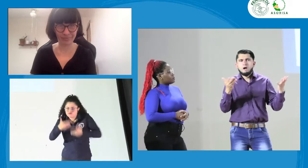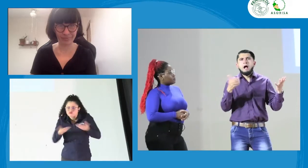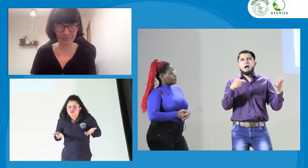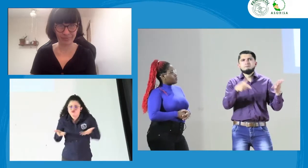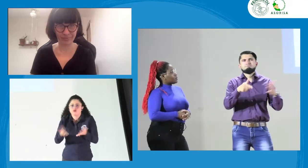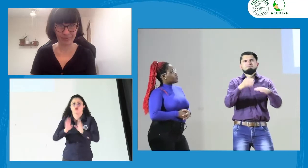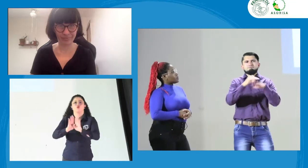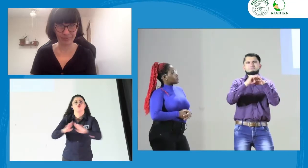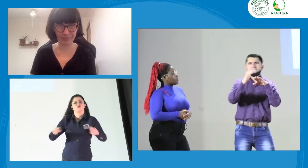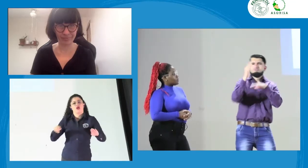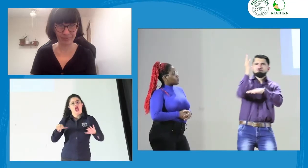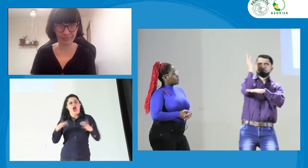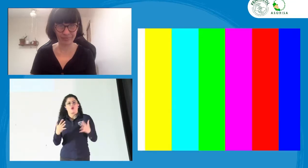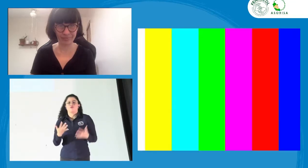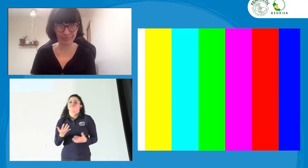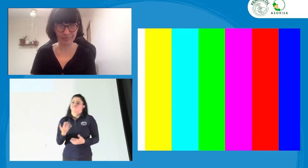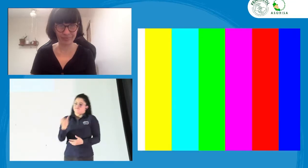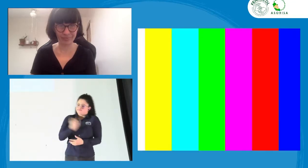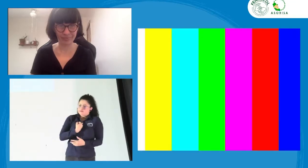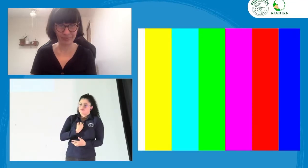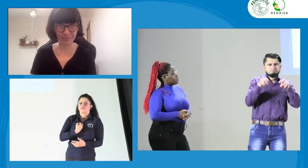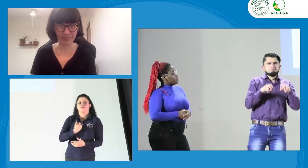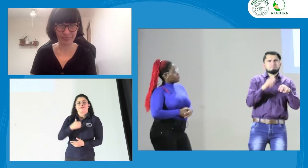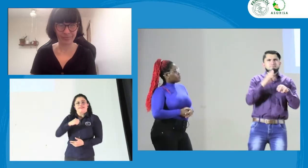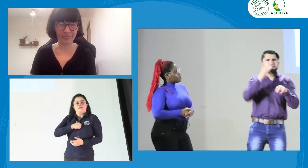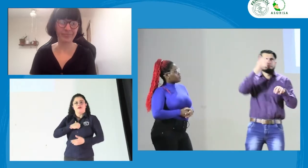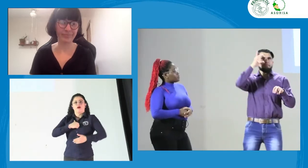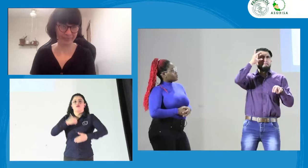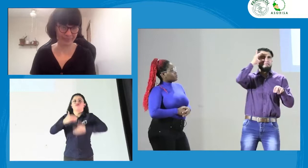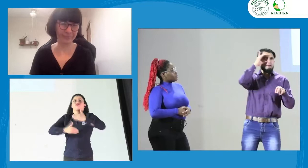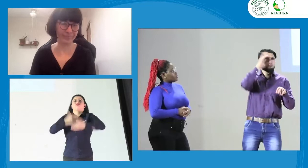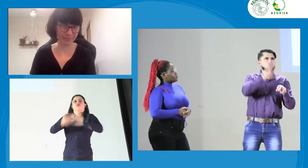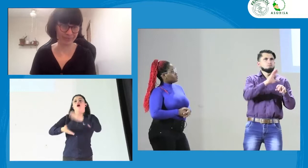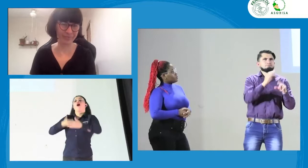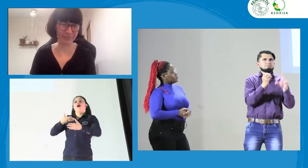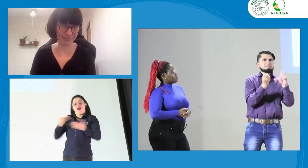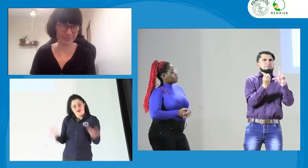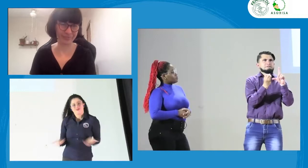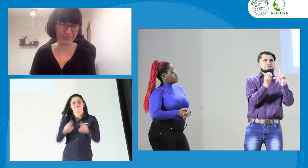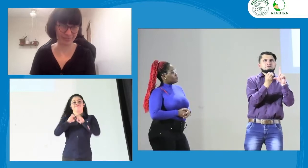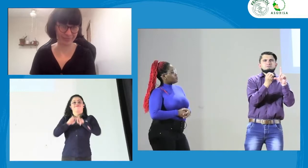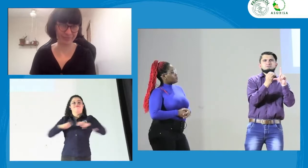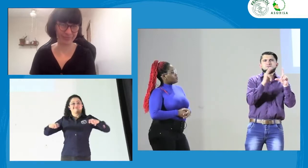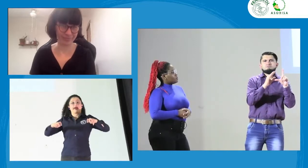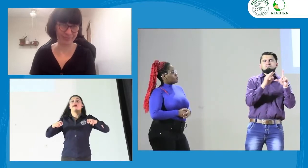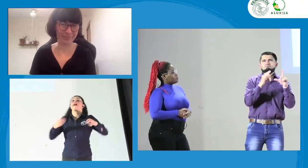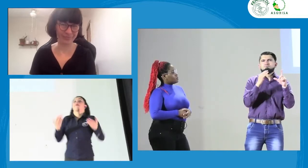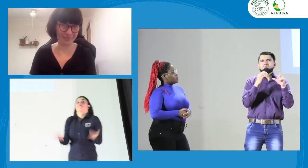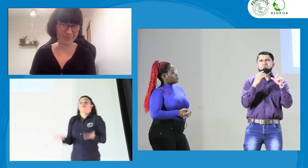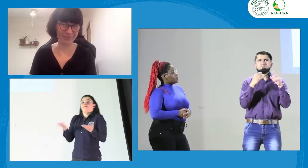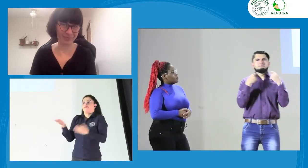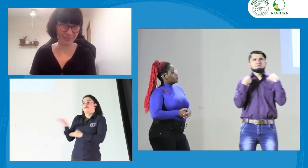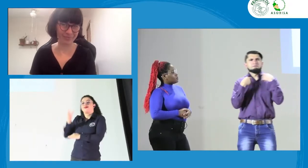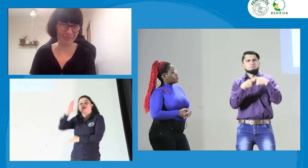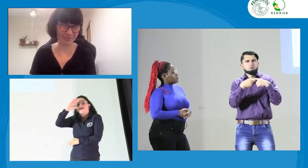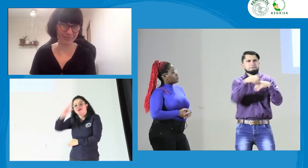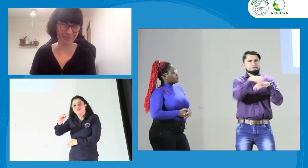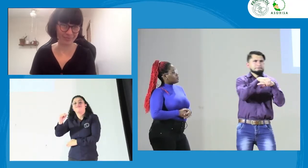identidad de ese infante. Entonces, a esto nos vamos a referir en este panel. Bienvenido, Diego López,